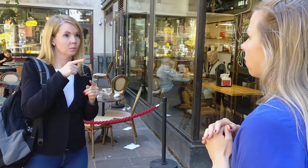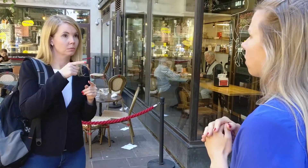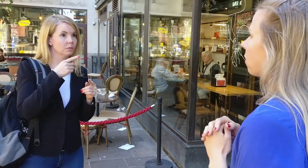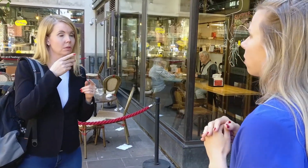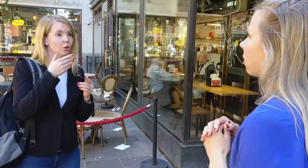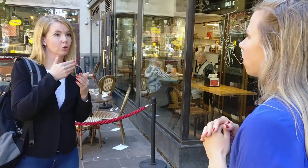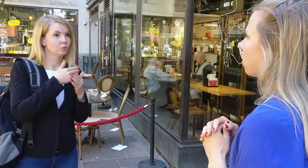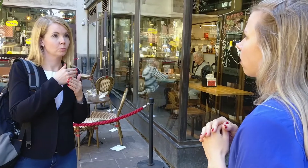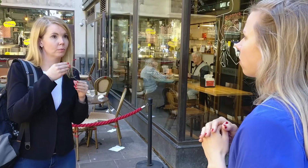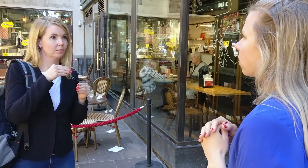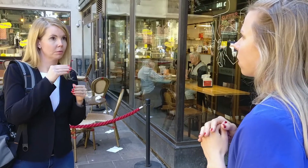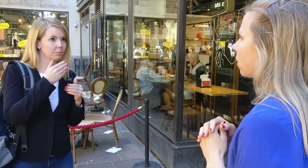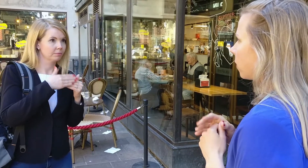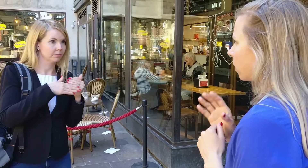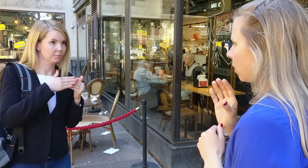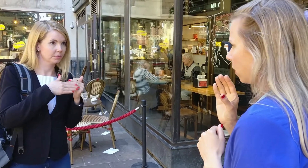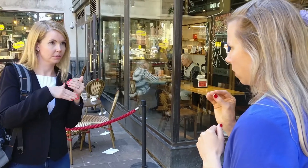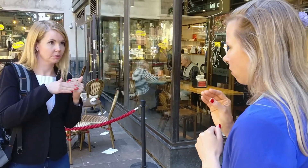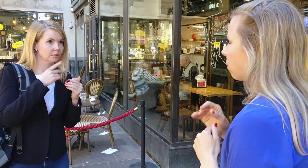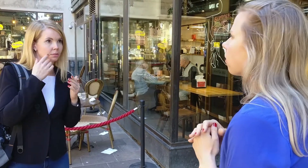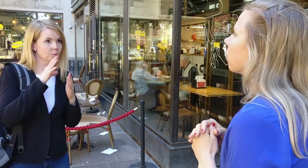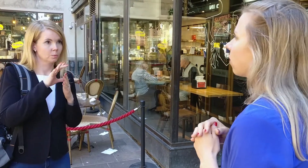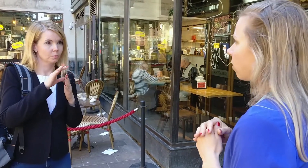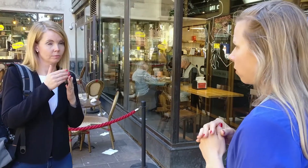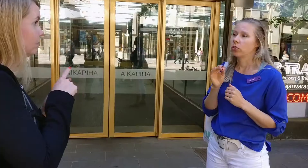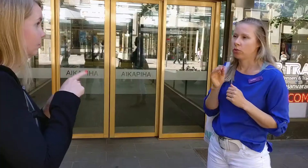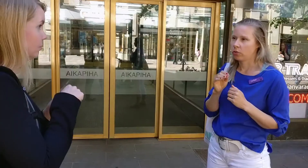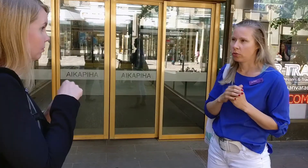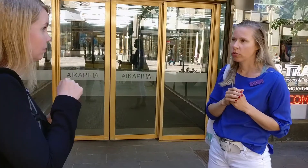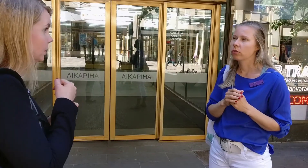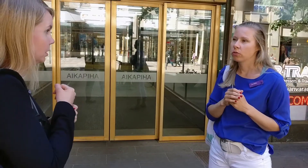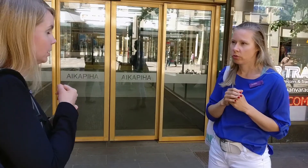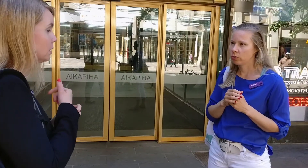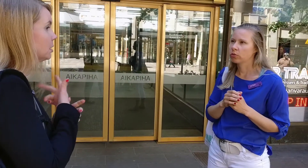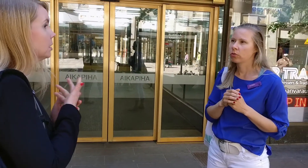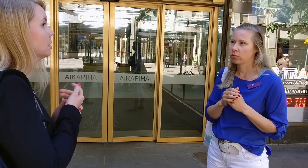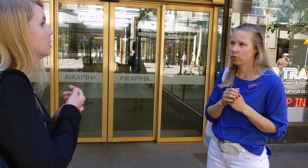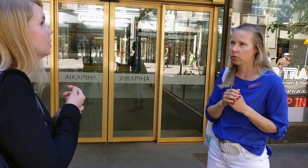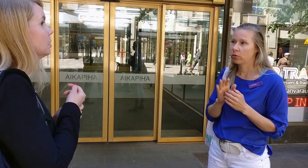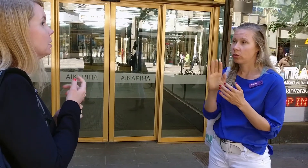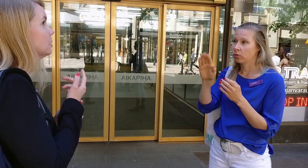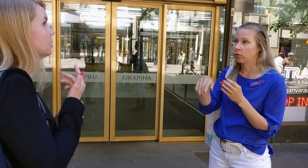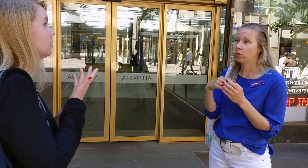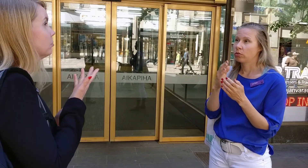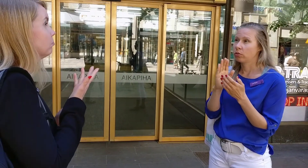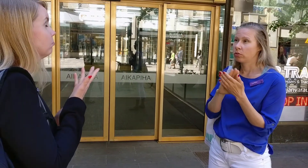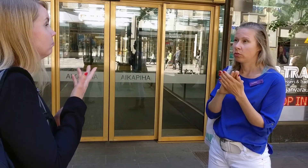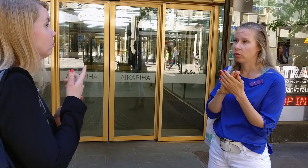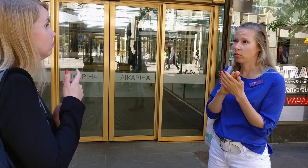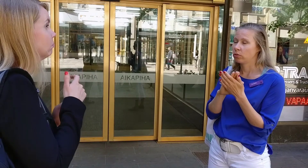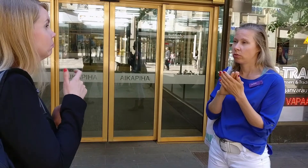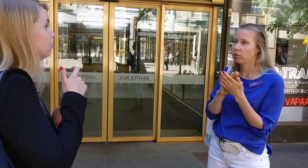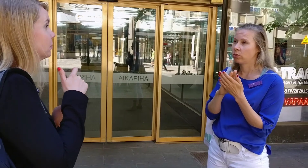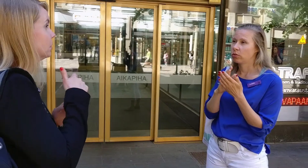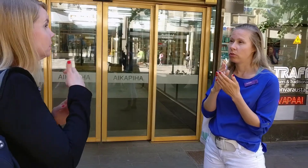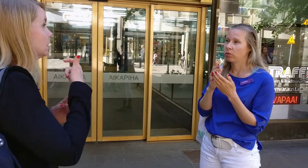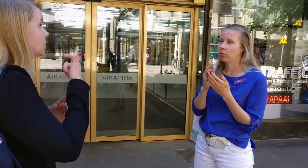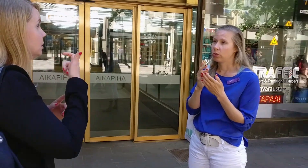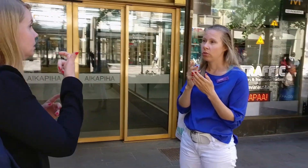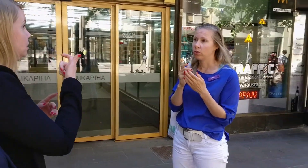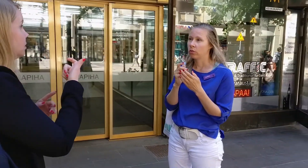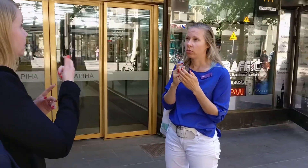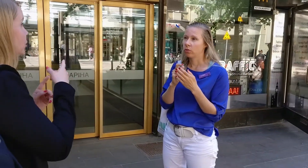johonkin toiseen työhön olisin osatyökykyinen. Rohkeasti väittäisin, että meidän työyhteisön ajatustapa on jotenkin vähän